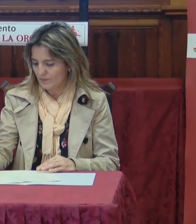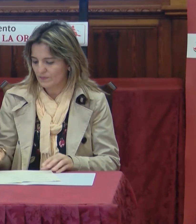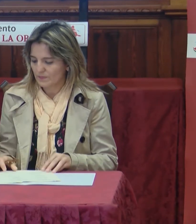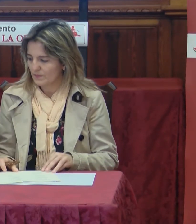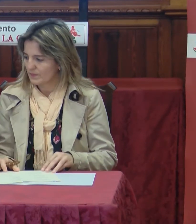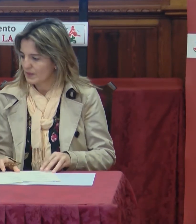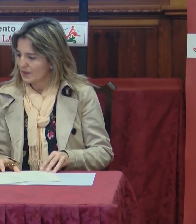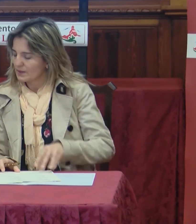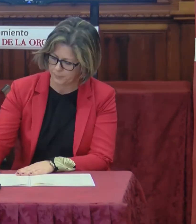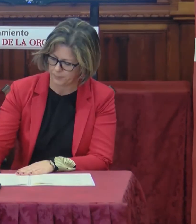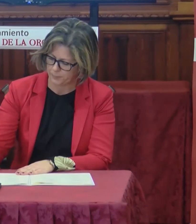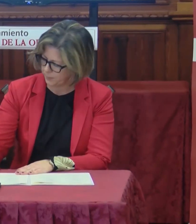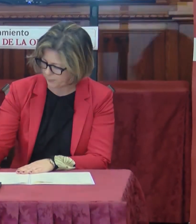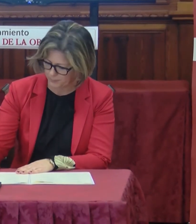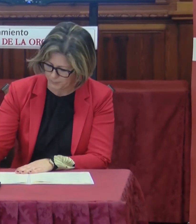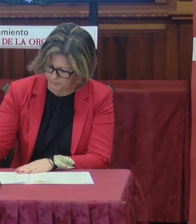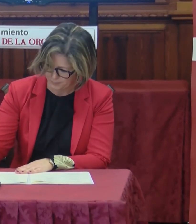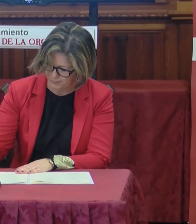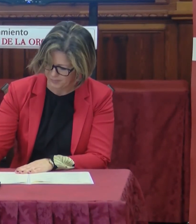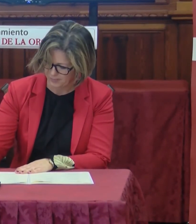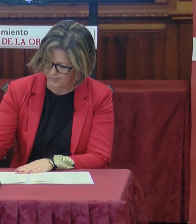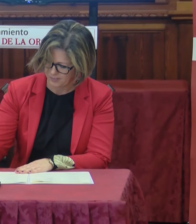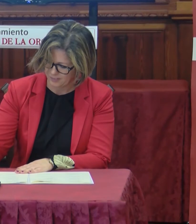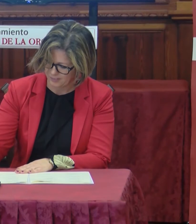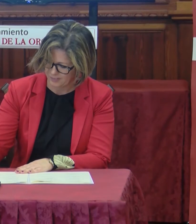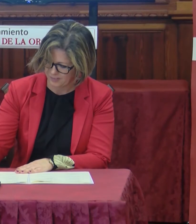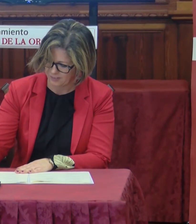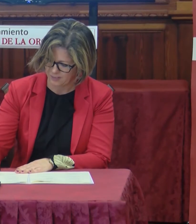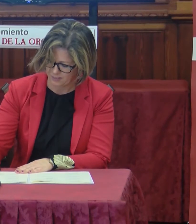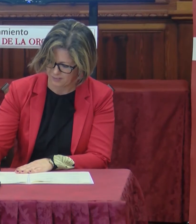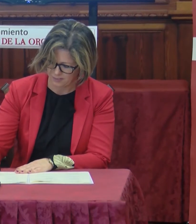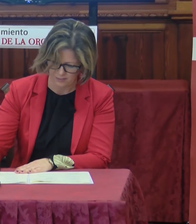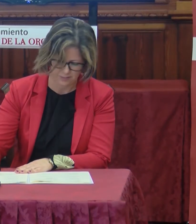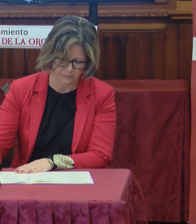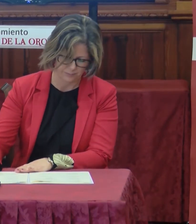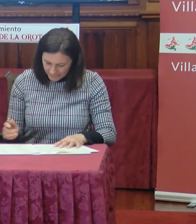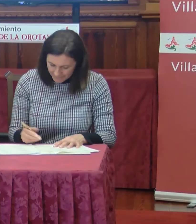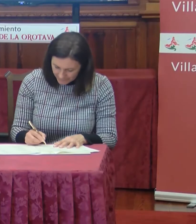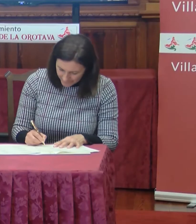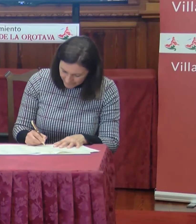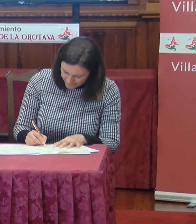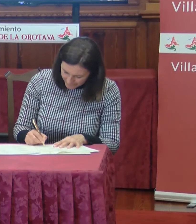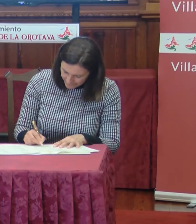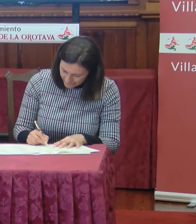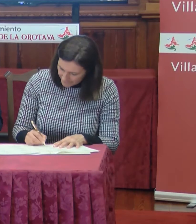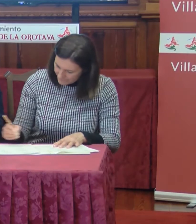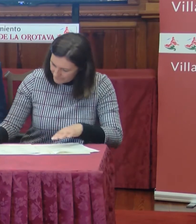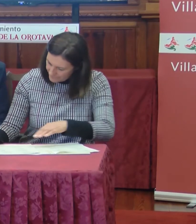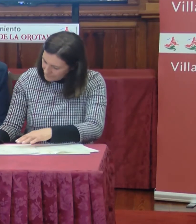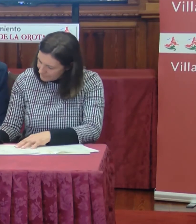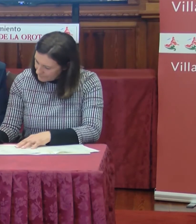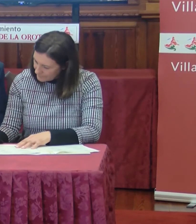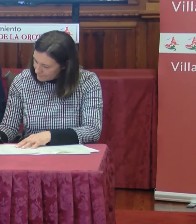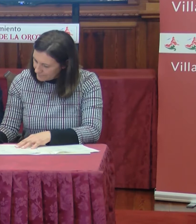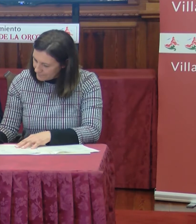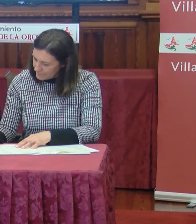porque sabemos que juntos sumamos y tendremos una mayor visibilidad. Los principios que sustentan esta red son